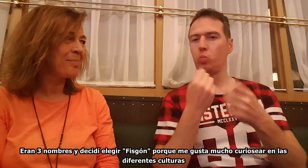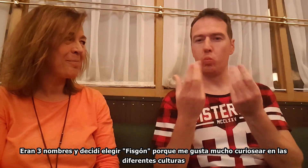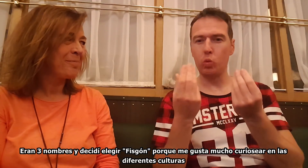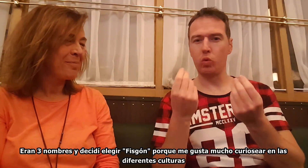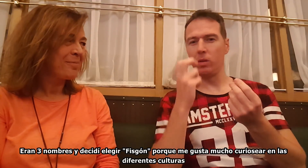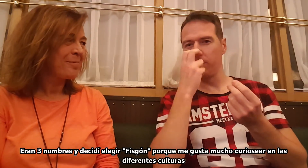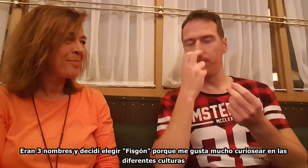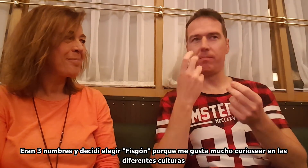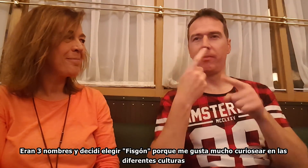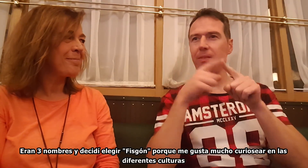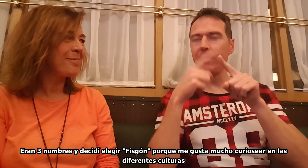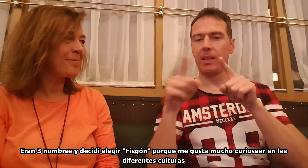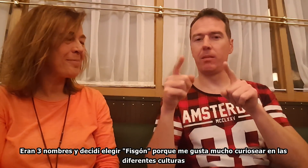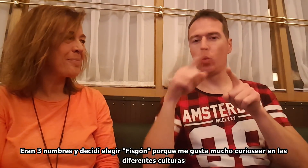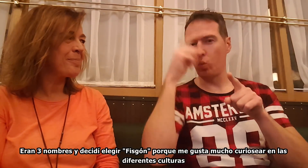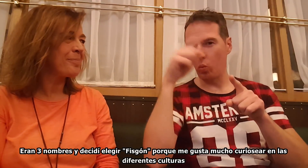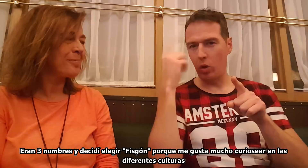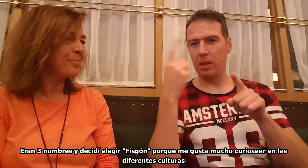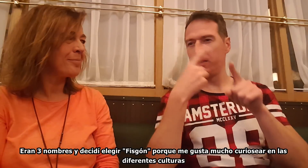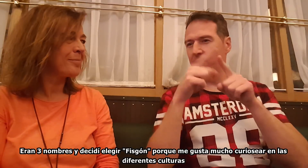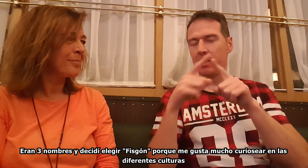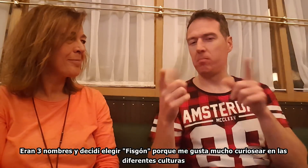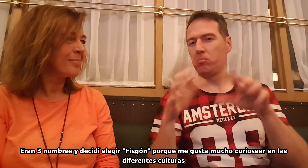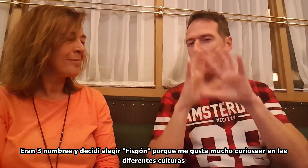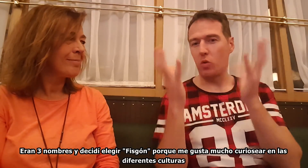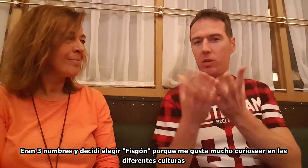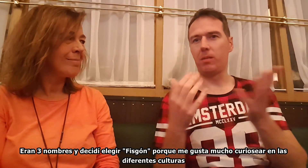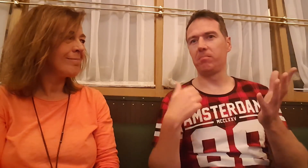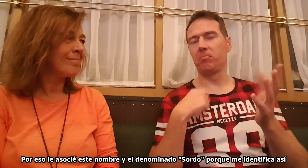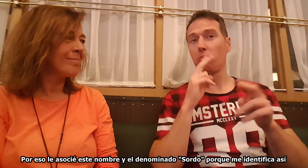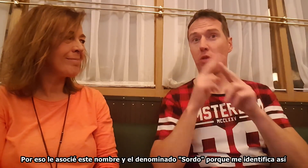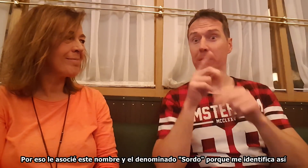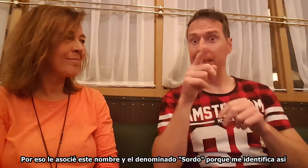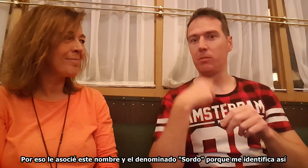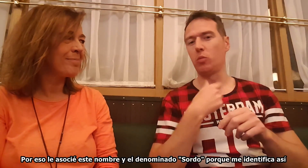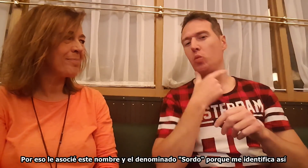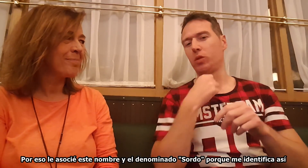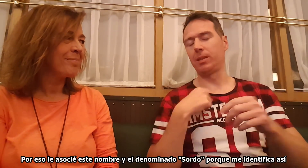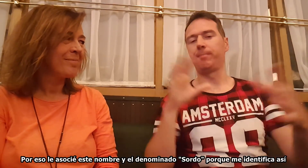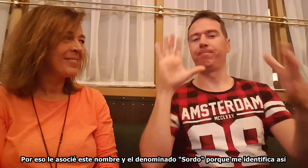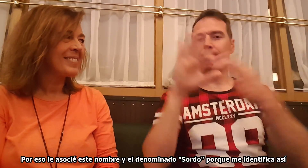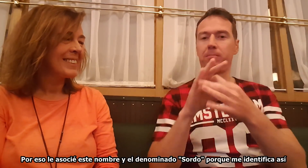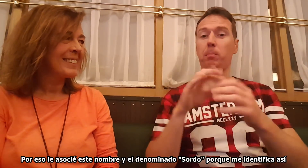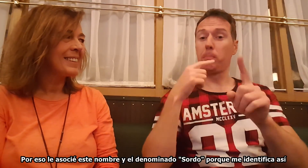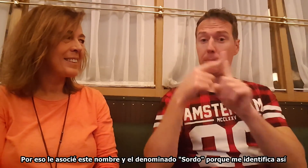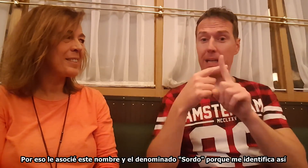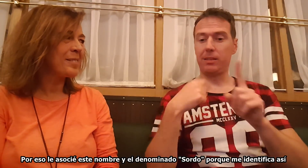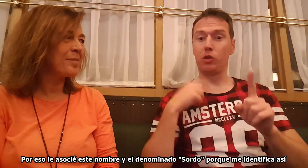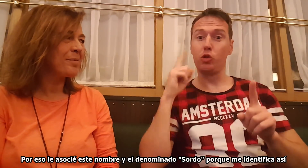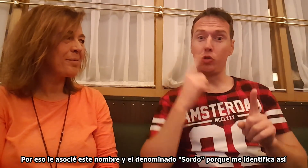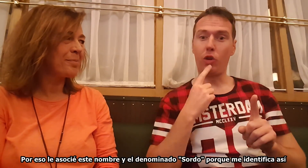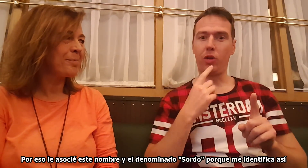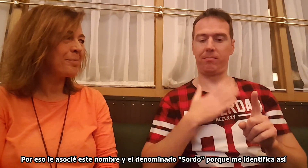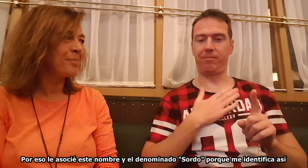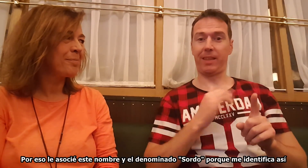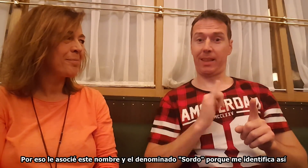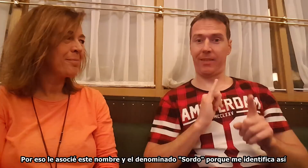en las distintas culturas y por eso asocié este nombre al de sordo, porque me